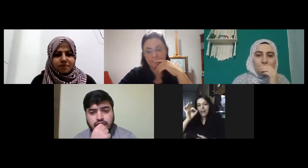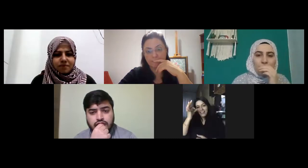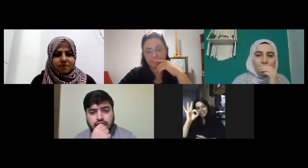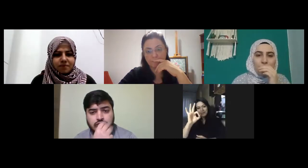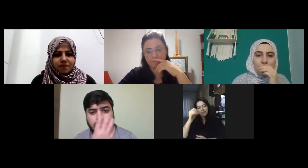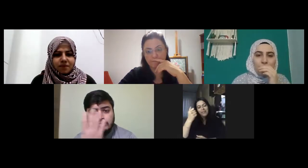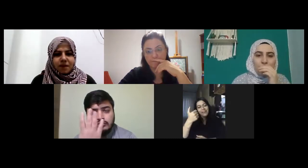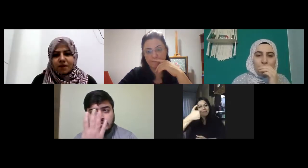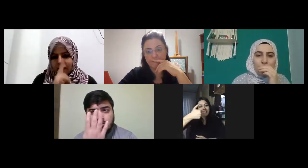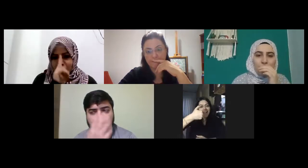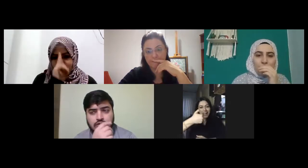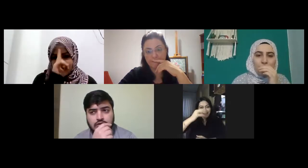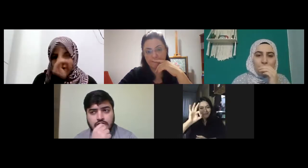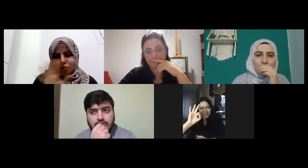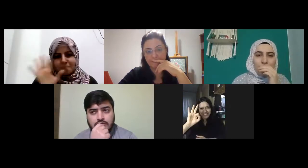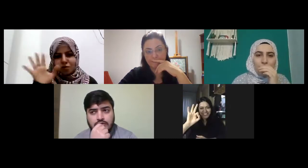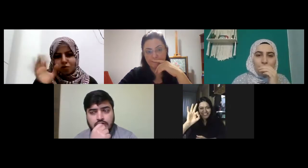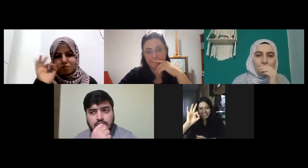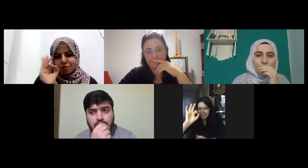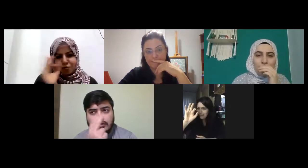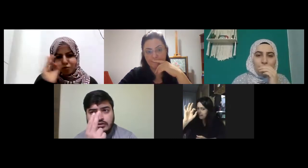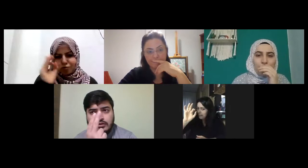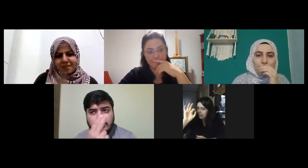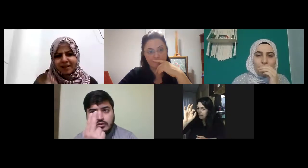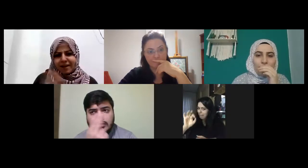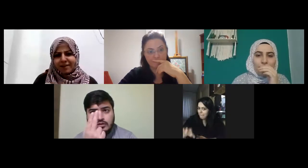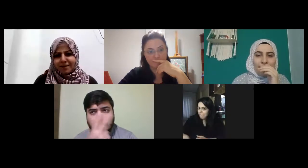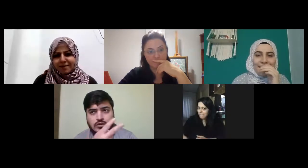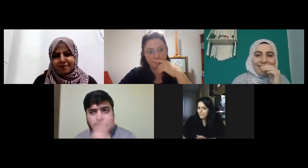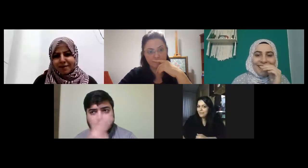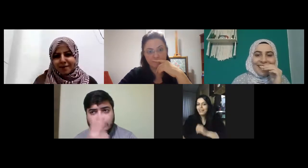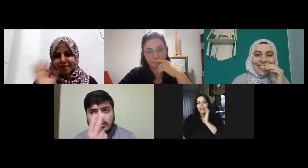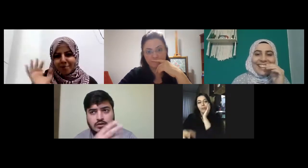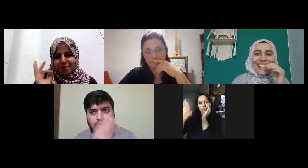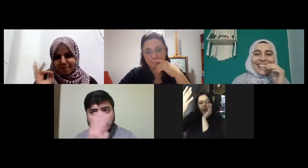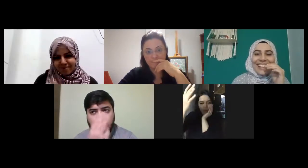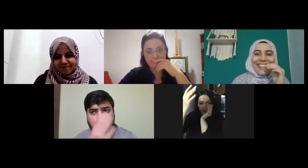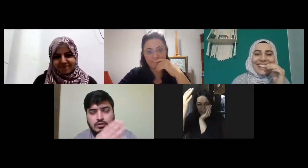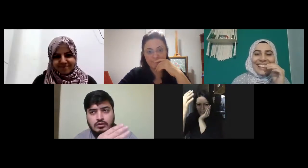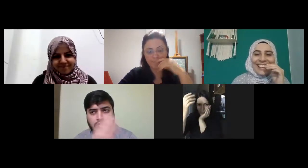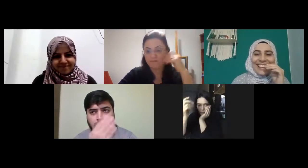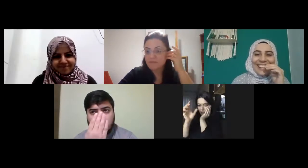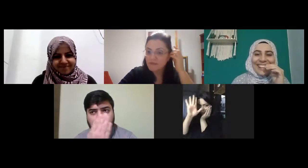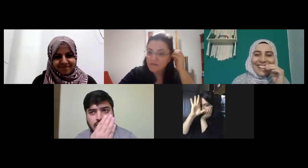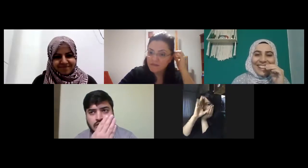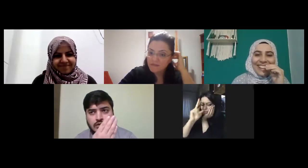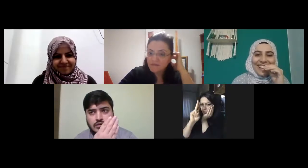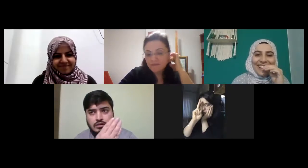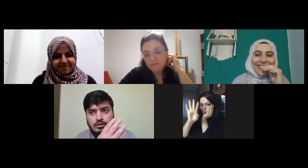altmış bir dakika iki yüzden sonra beş yüz gibi bir şey düşünmez herhalde hani en böyle örnek olsun diye söyledim işte iki yüz üç yüz